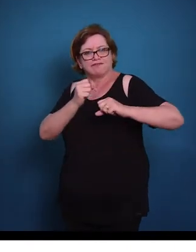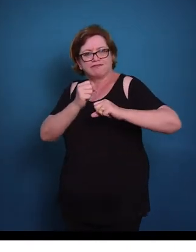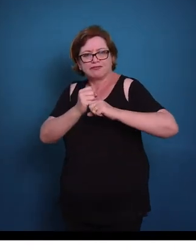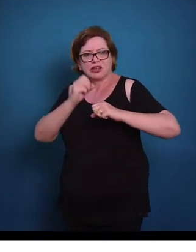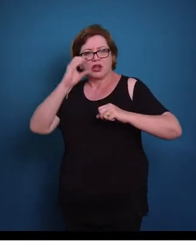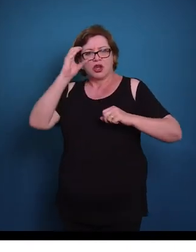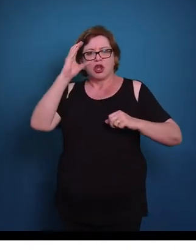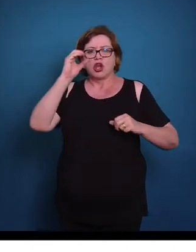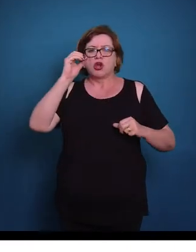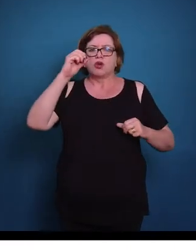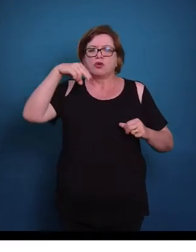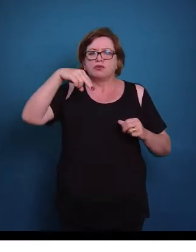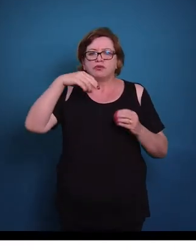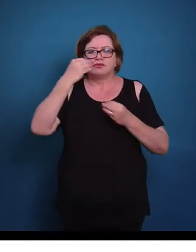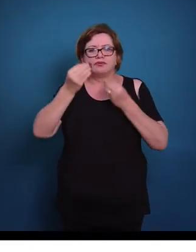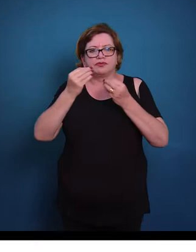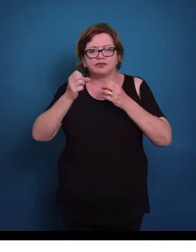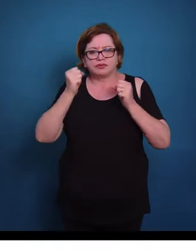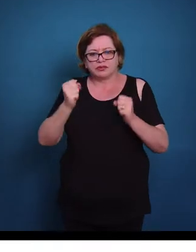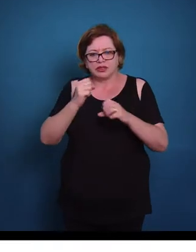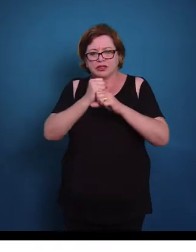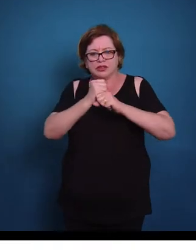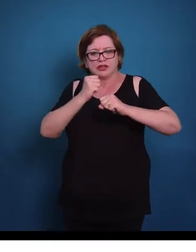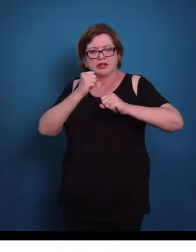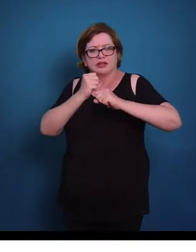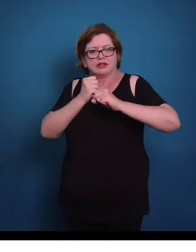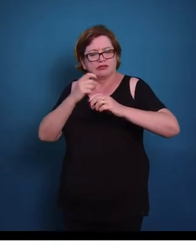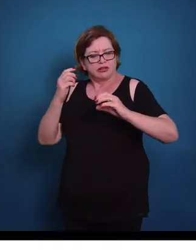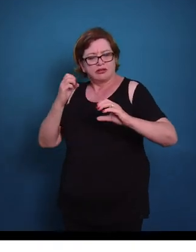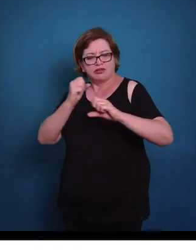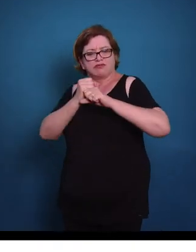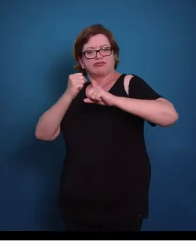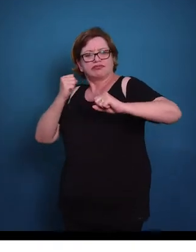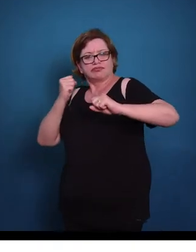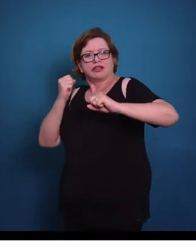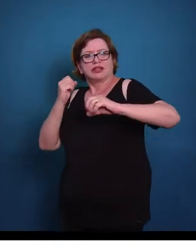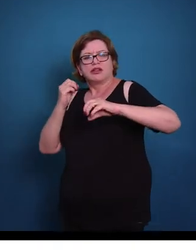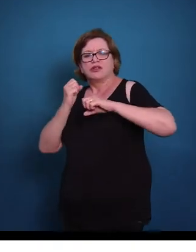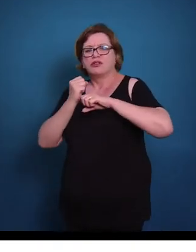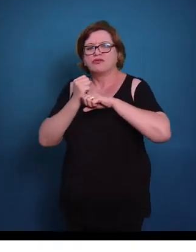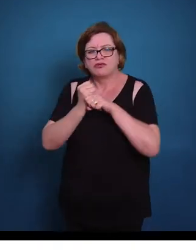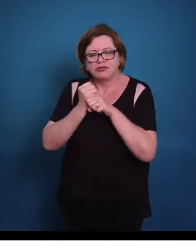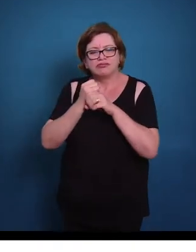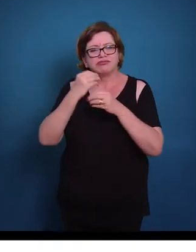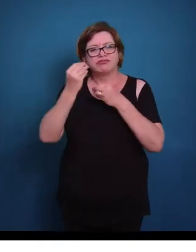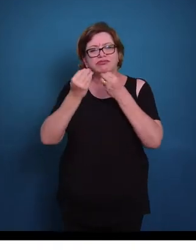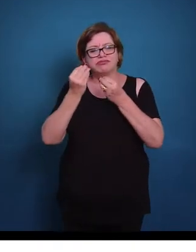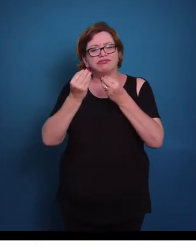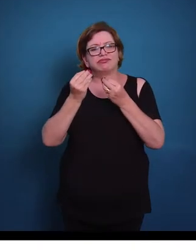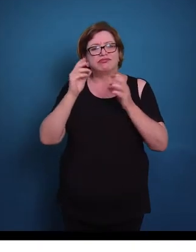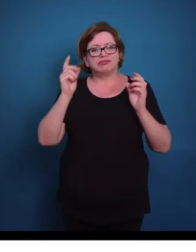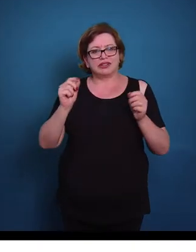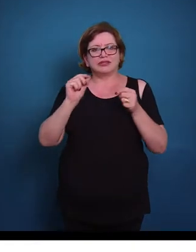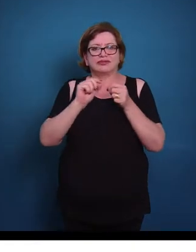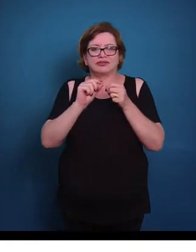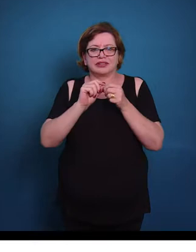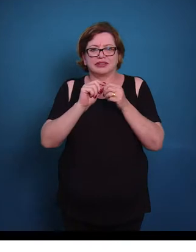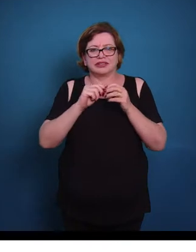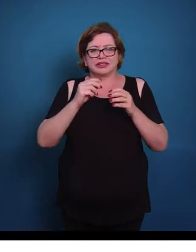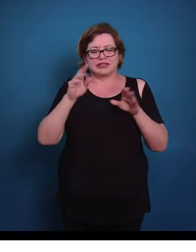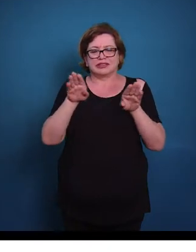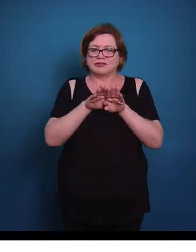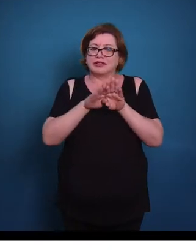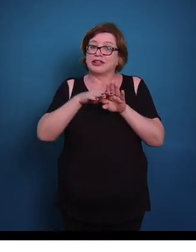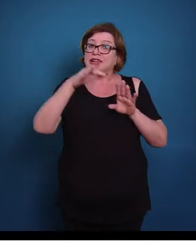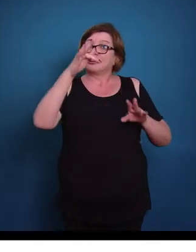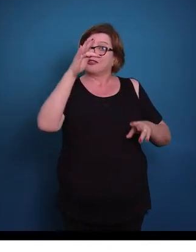caso. Então elas podem ser estiradas reversivelmente, retornando à sua posição original. E elas podem formar tanto fibras,